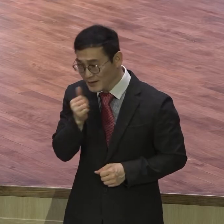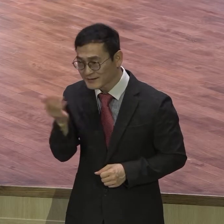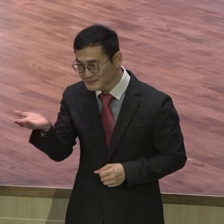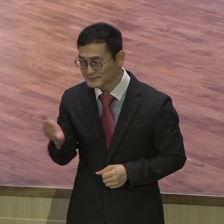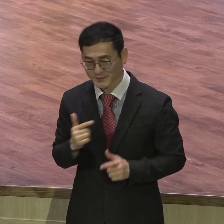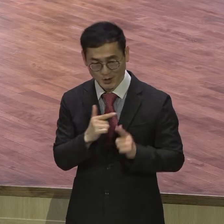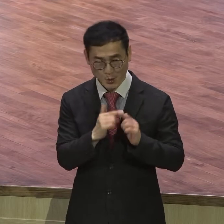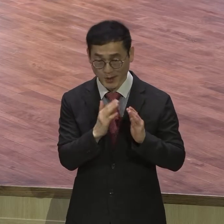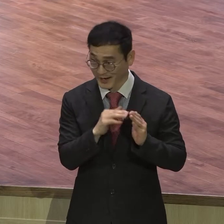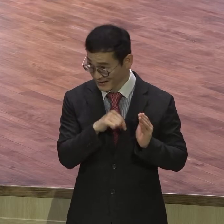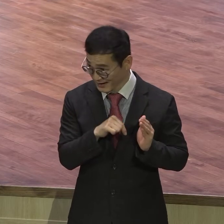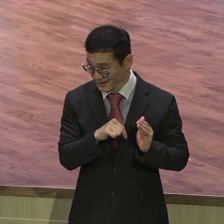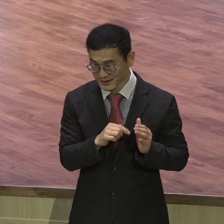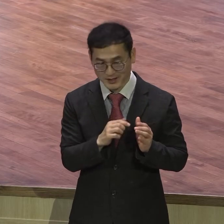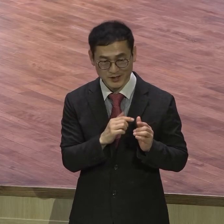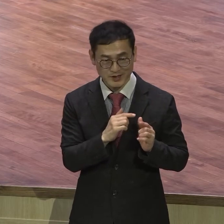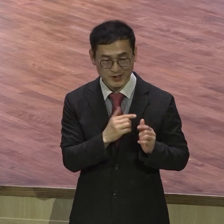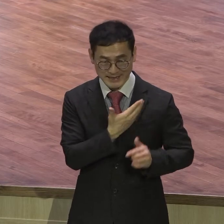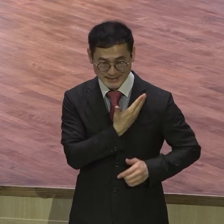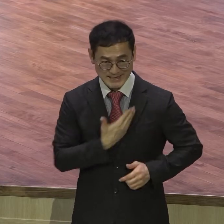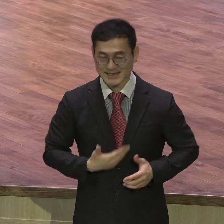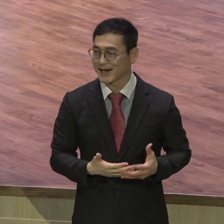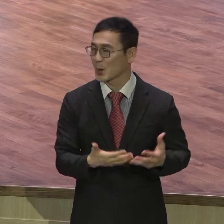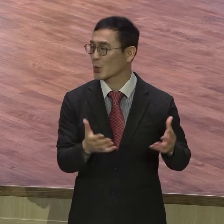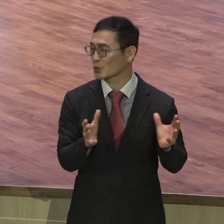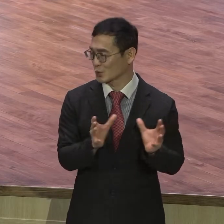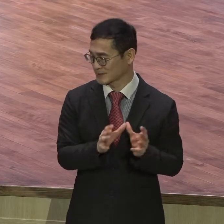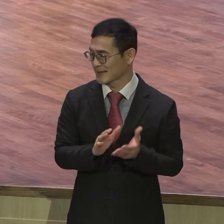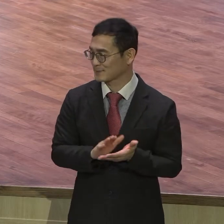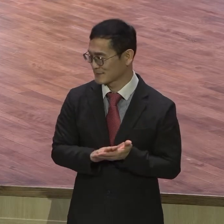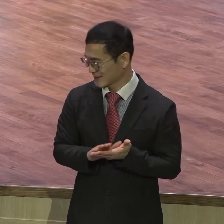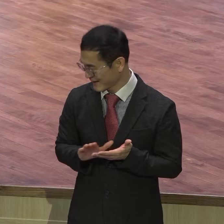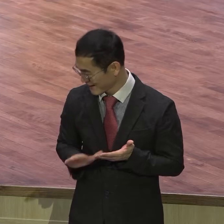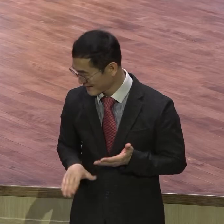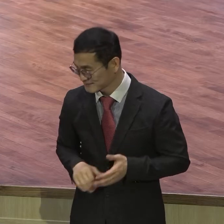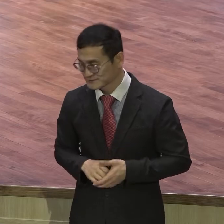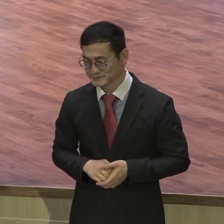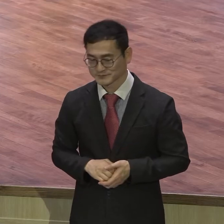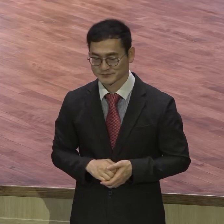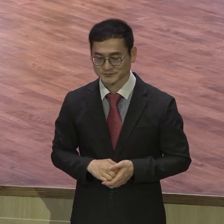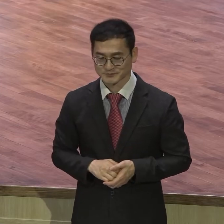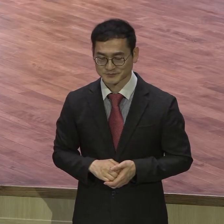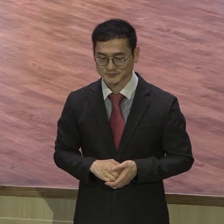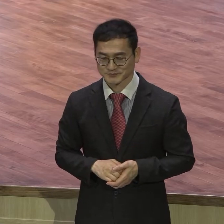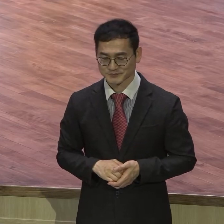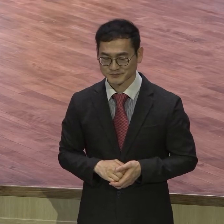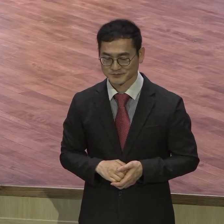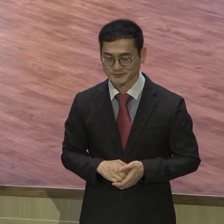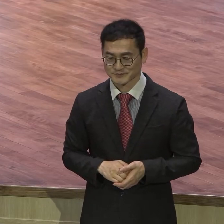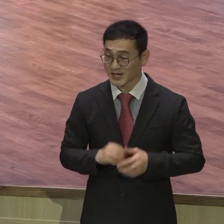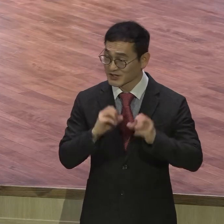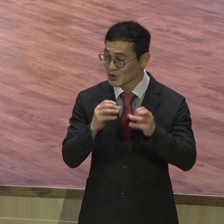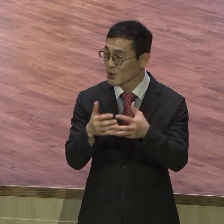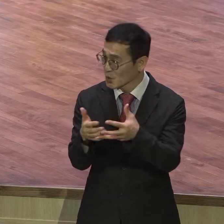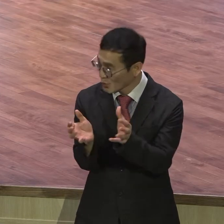공동체가 아니고 제자 공동체입니다 제자 공동체 랩런 공동체 전도 공동체 성교 공동체